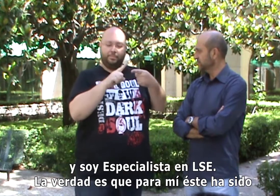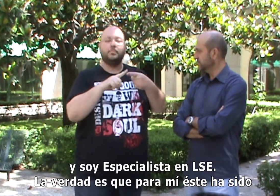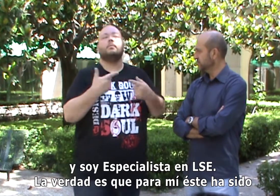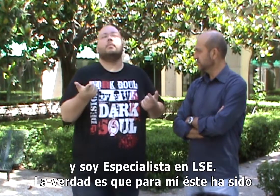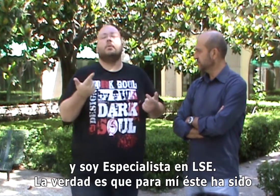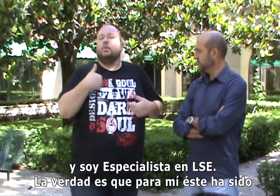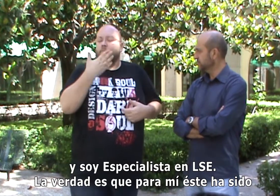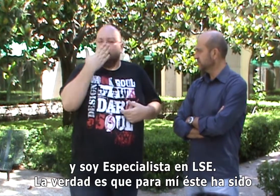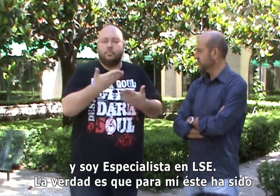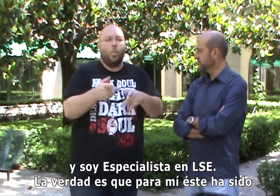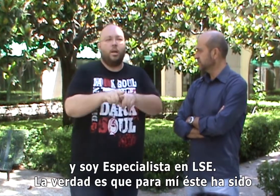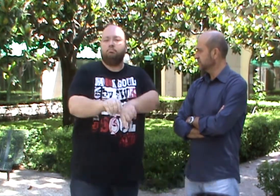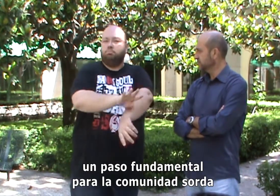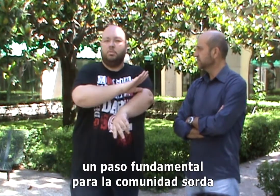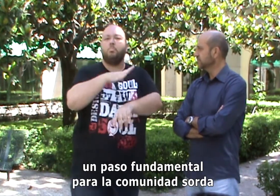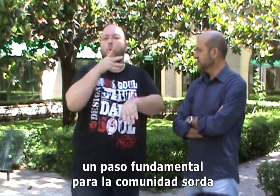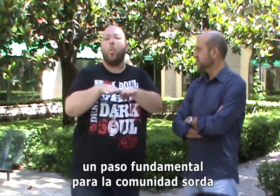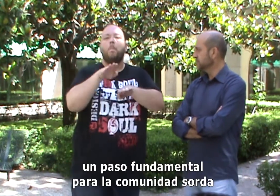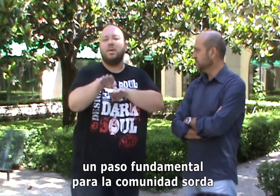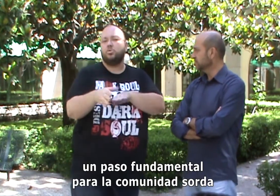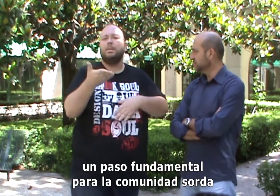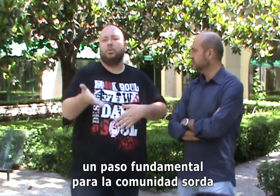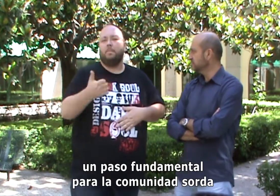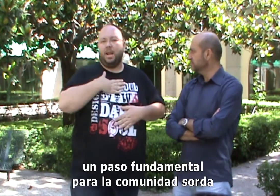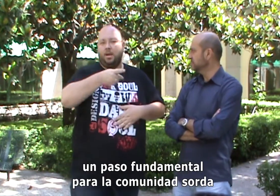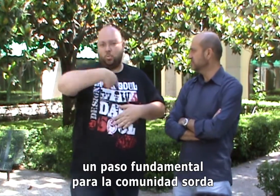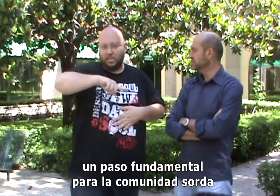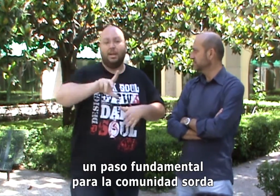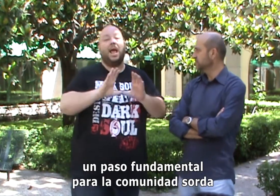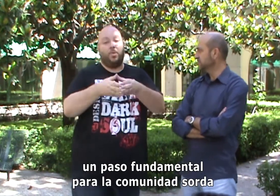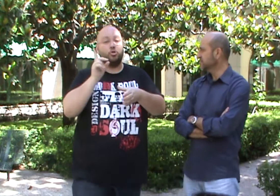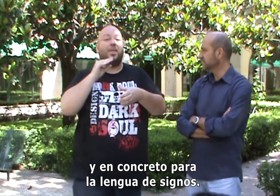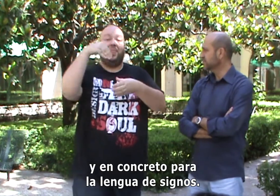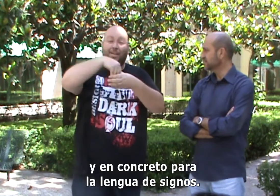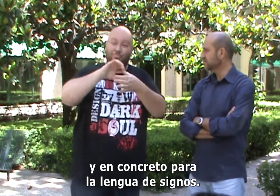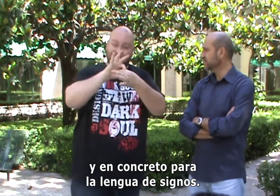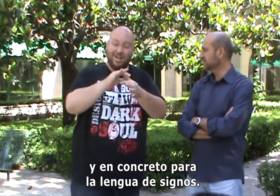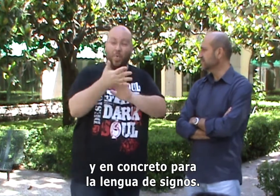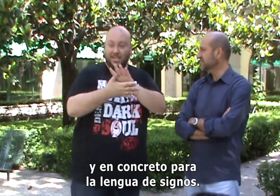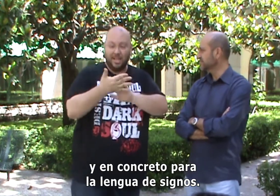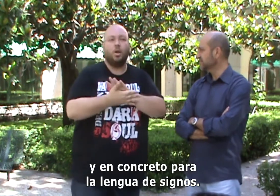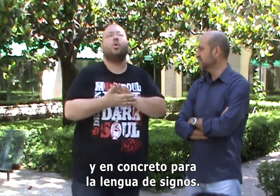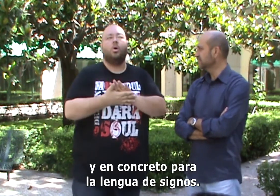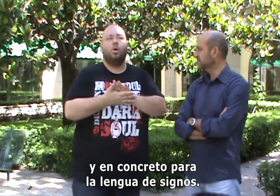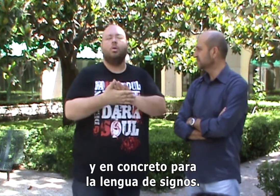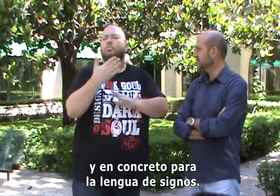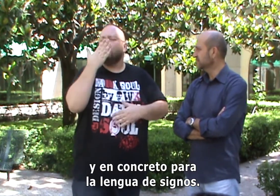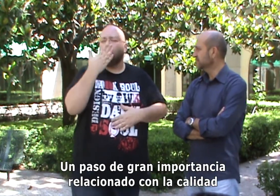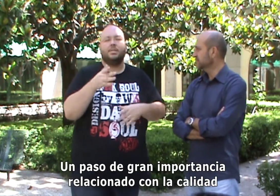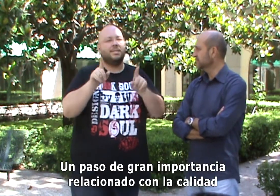La verdad es que para mí este ha sido un paso fundamental para la comunidad sorda y en concreto para la lengua de signos. Un